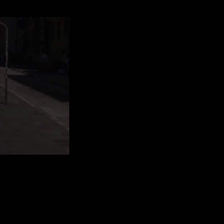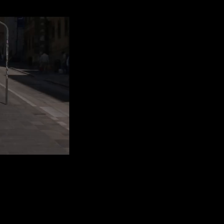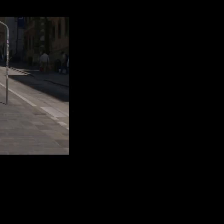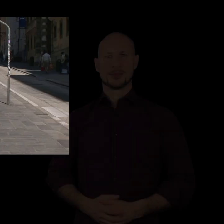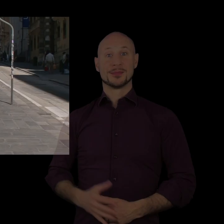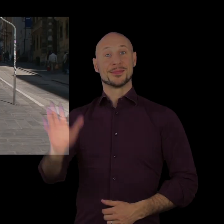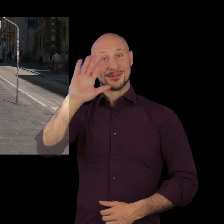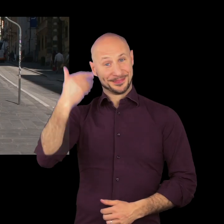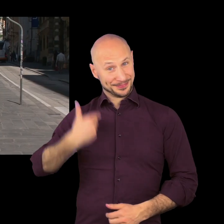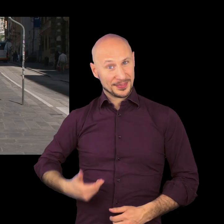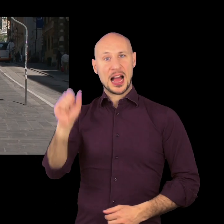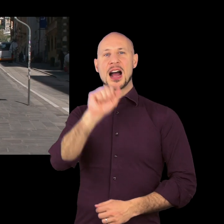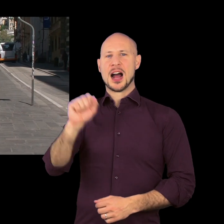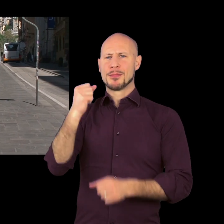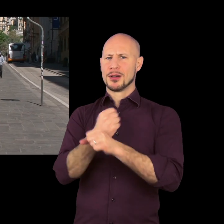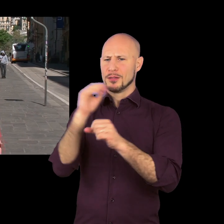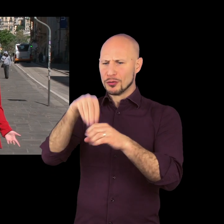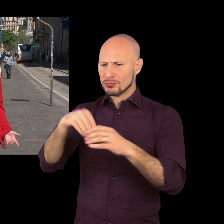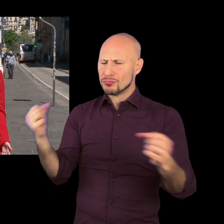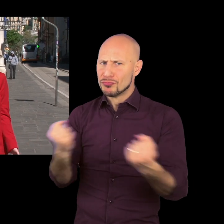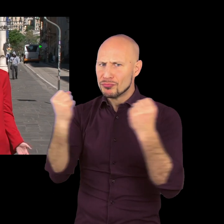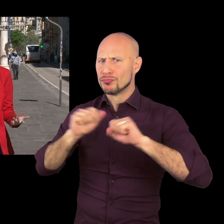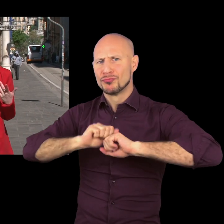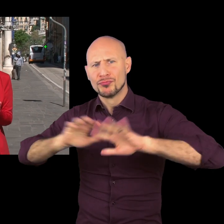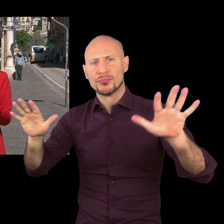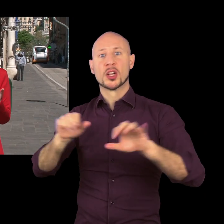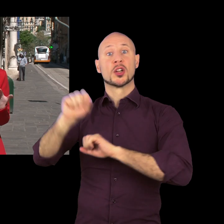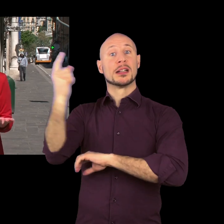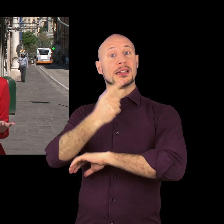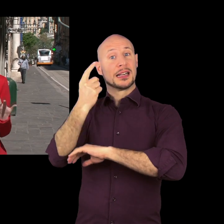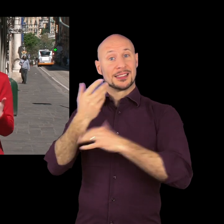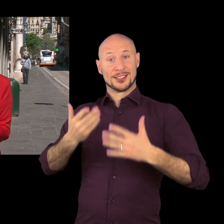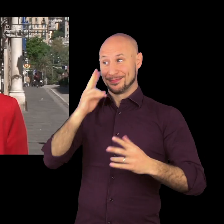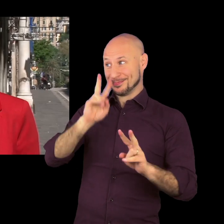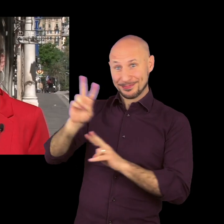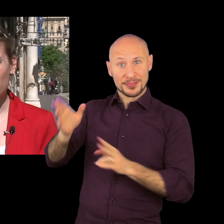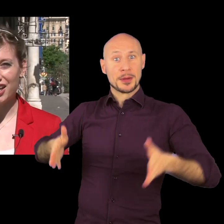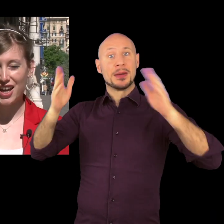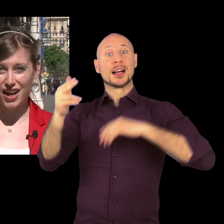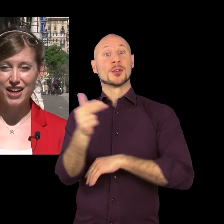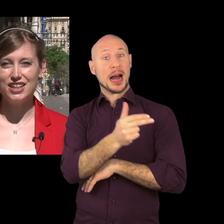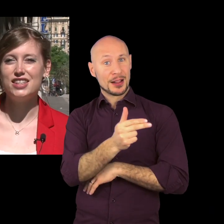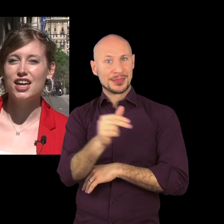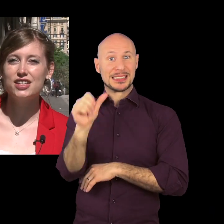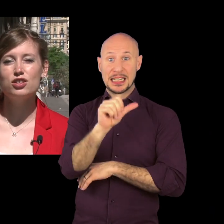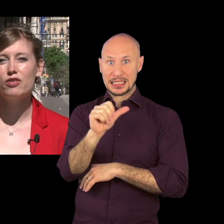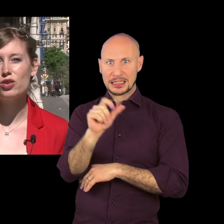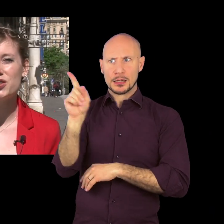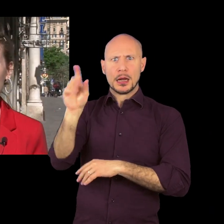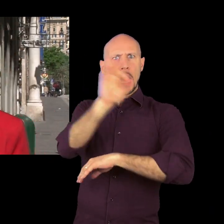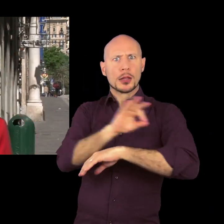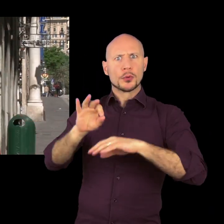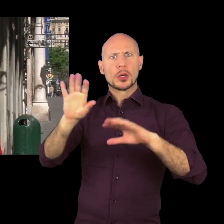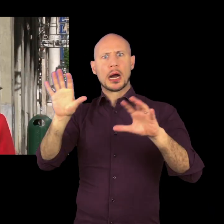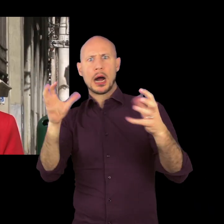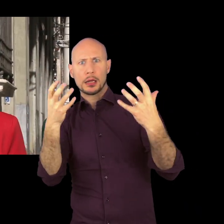Ciao, sono Ambra, una delle divulgatrici delle giornate dei Rolly Days e oggi vi porterò a scoprire le bellezze architettoniche e artistiche che si trovano